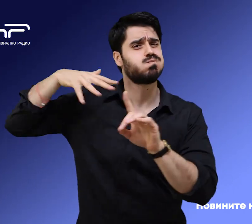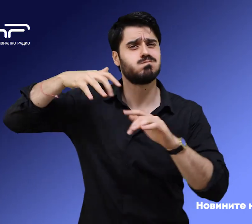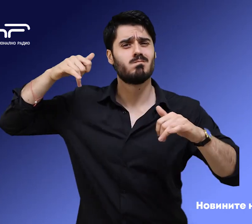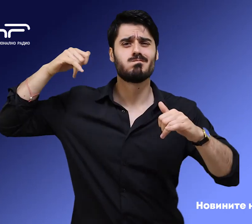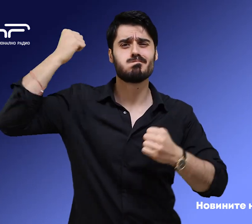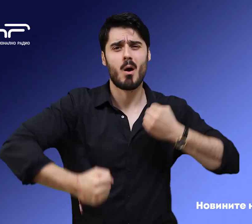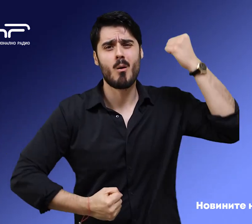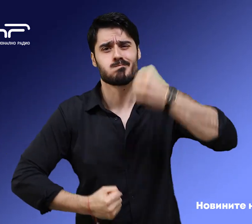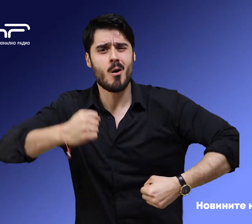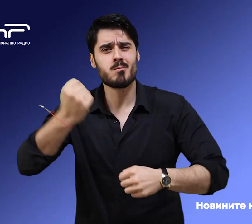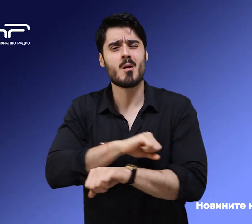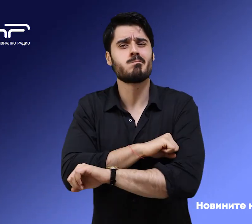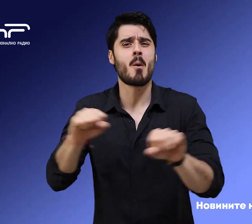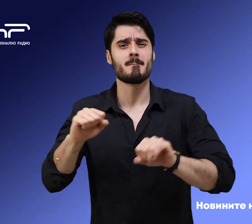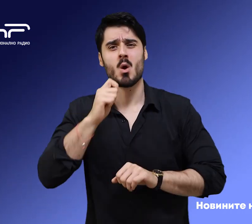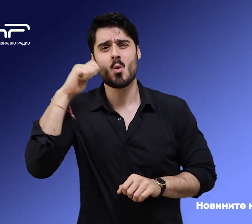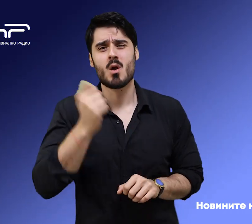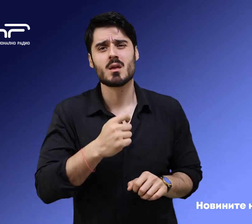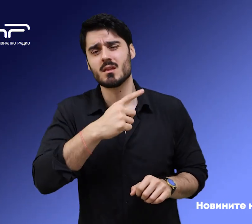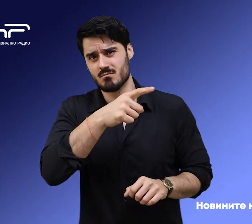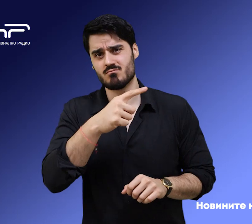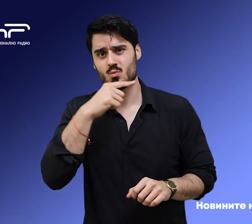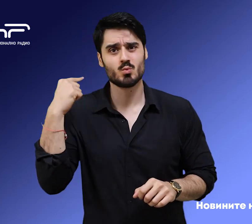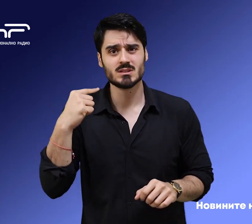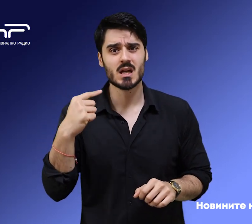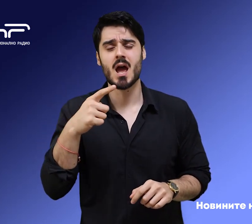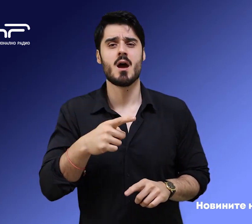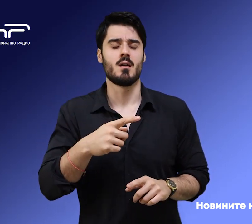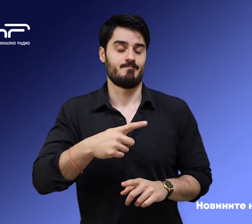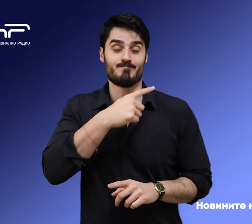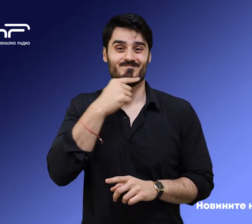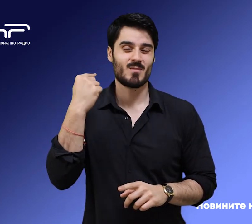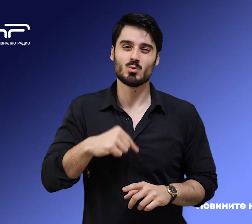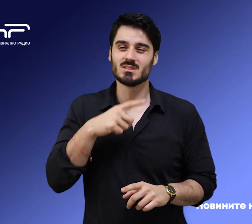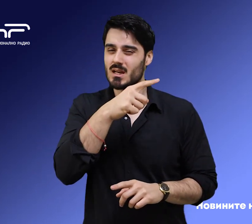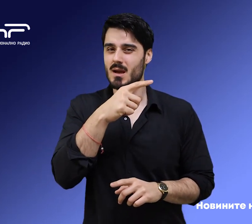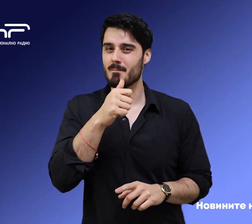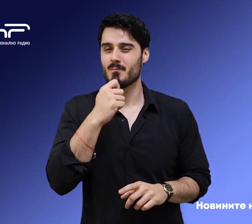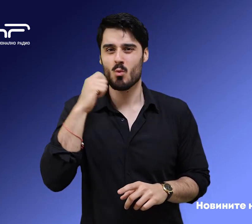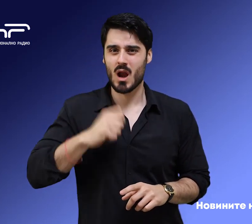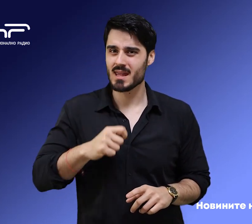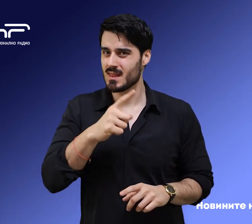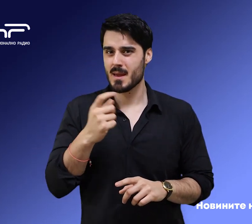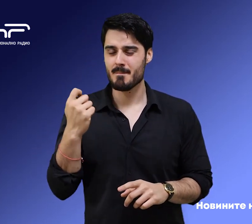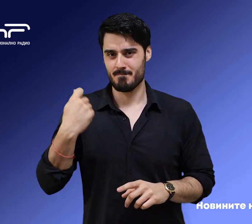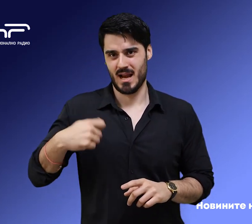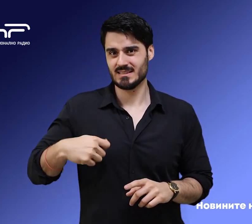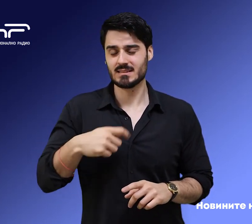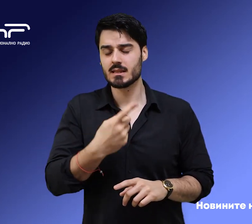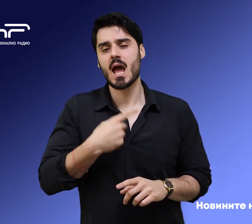източния град Бахмут в опит да бъде постигнат пробив. Украинският президент Володимир Зеленски призова за международен трибунал за всички, които